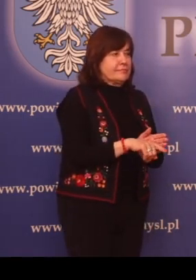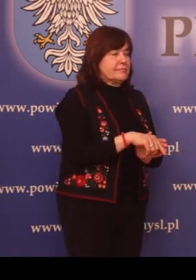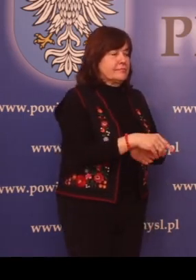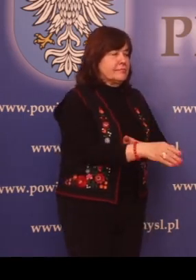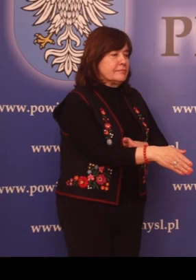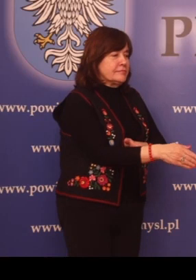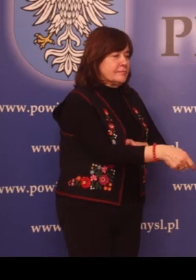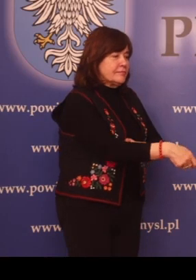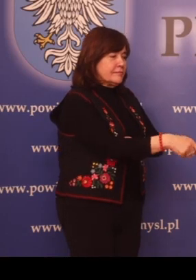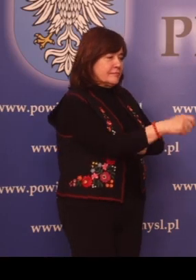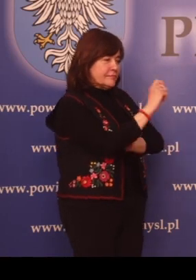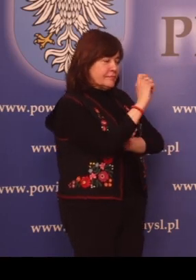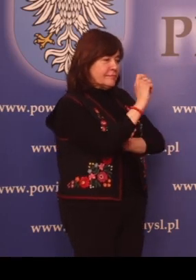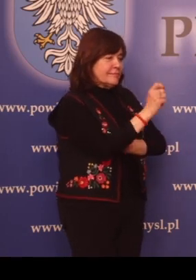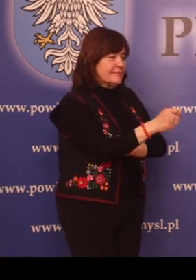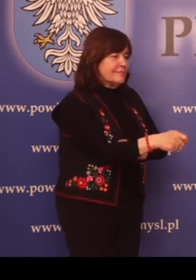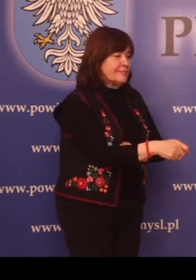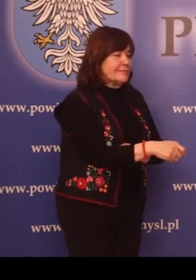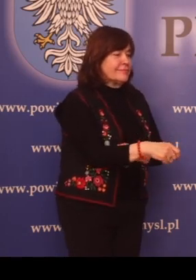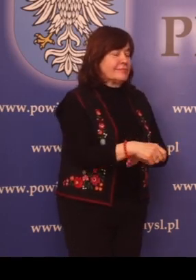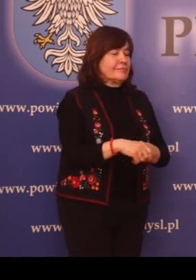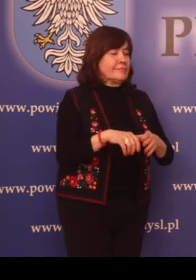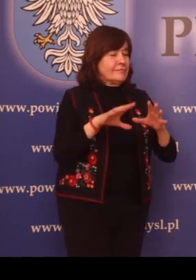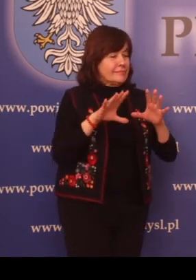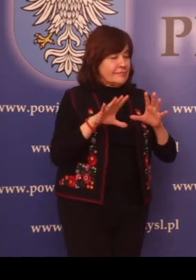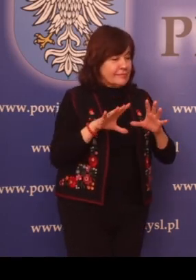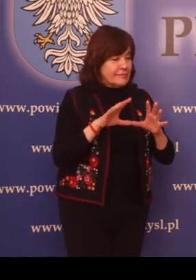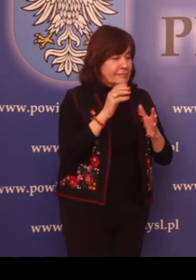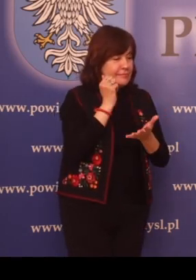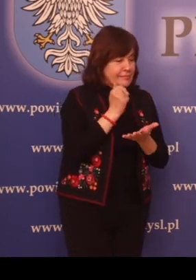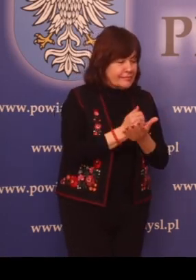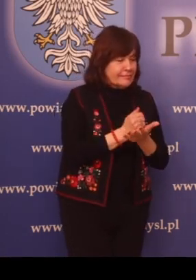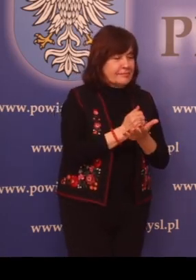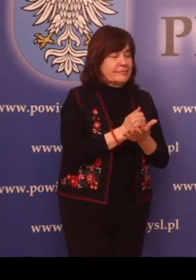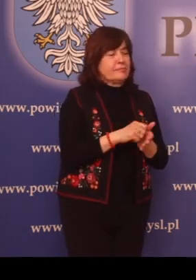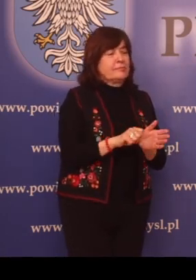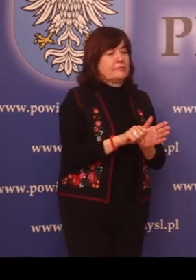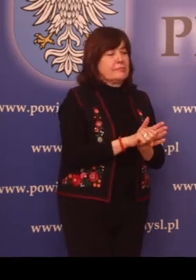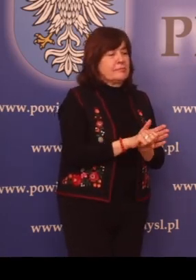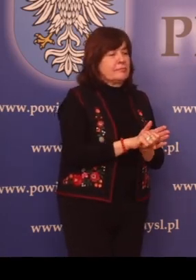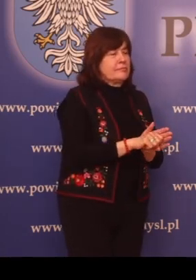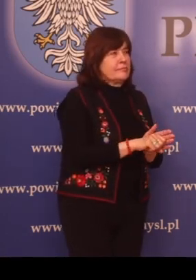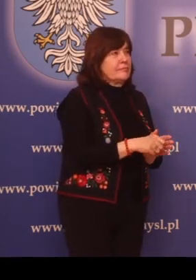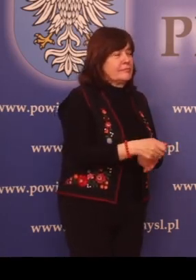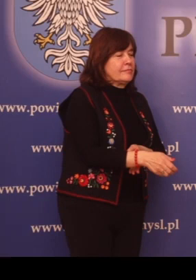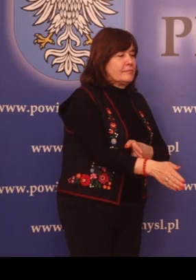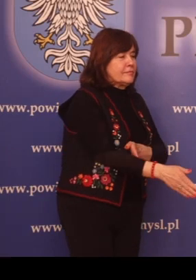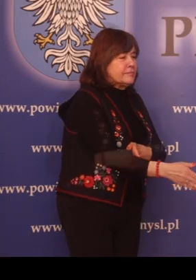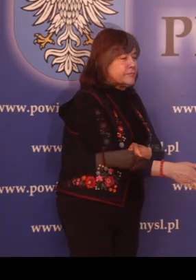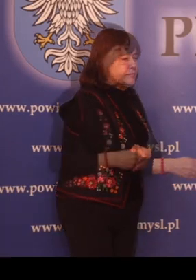łowiectwa podwodnego uprawniających do amatorskiego połowu ryb.